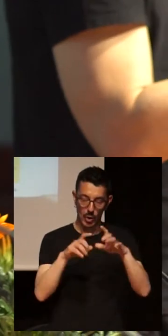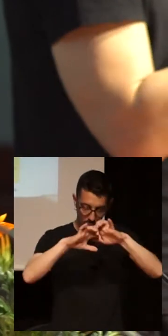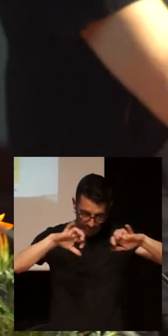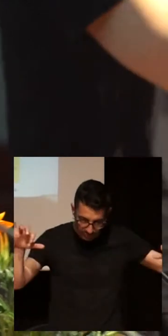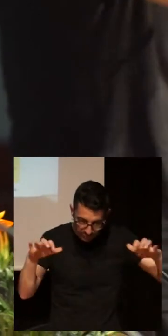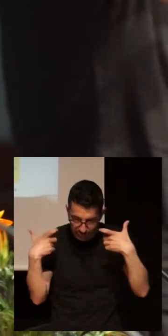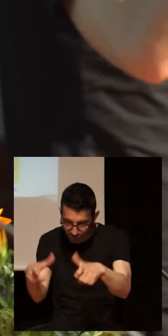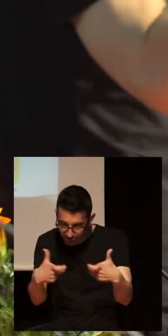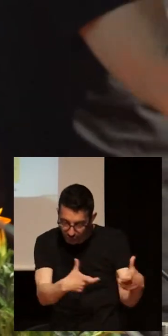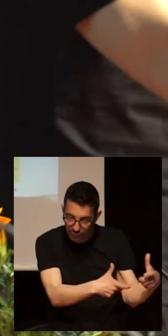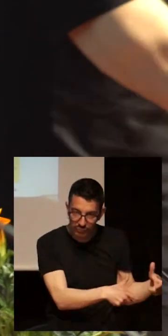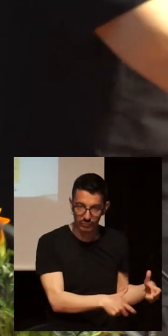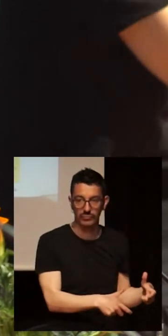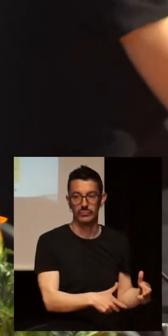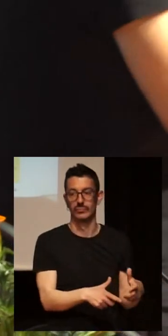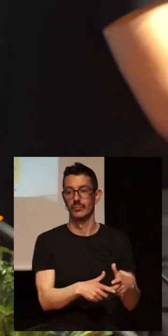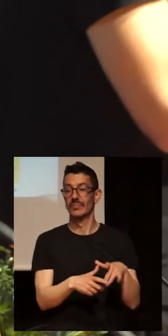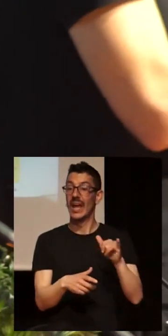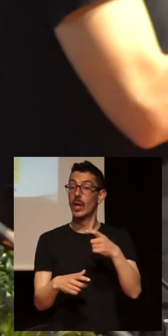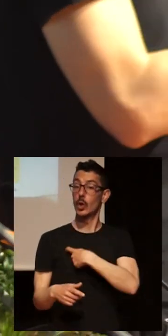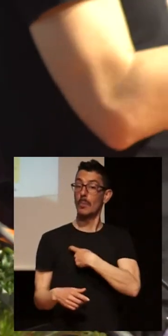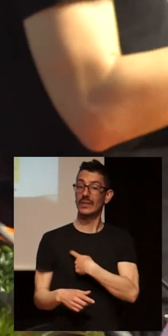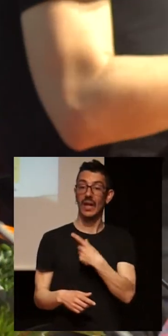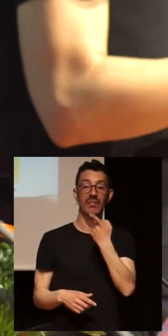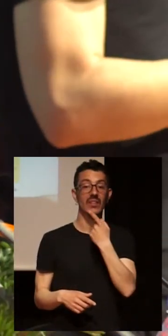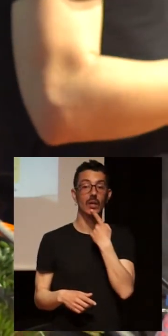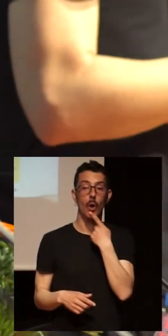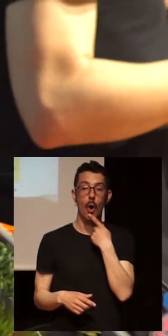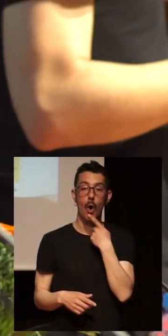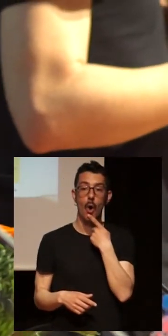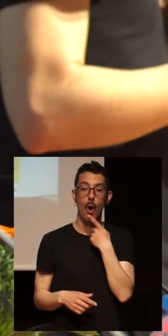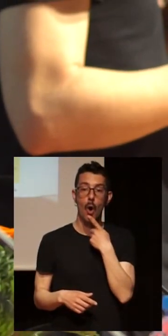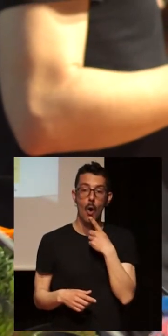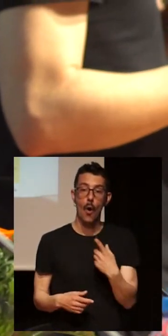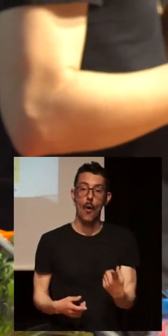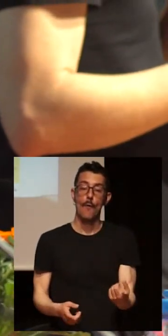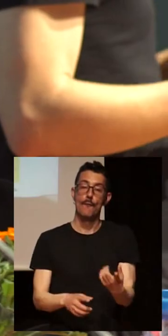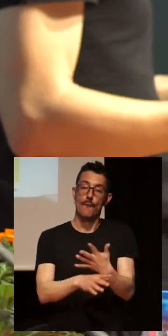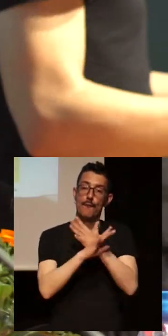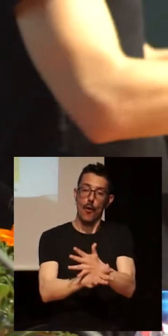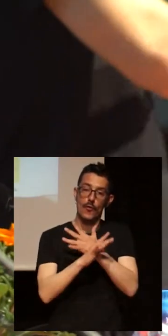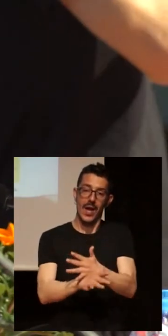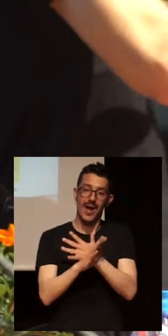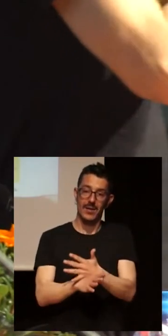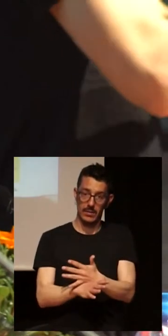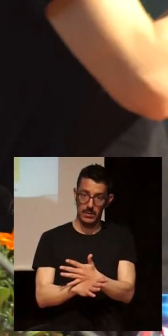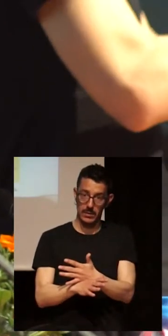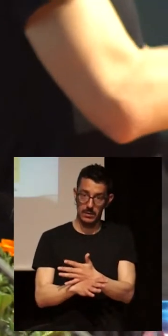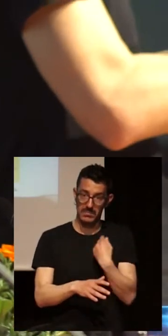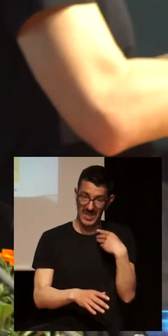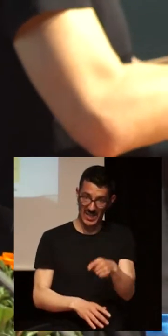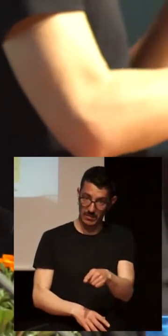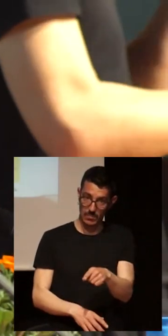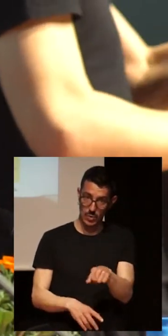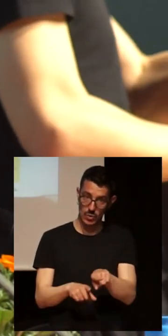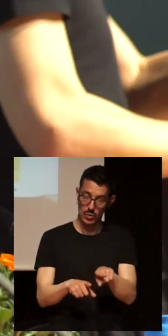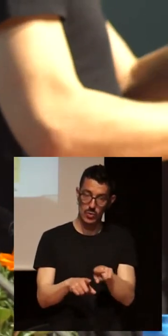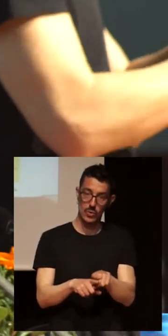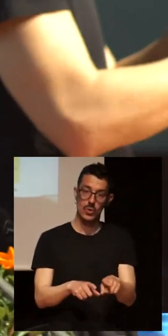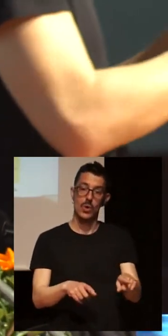fantasía, dijo que follar es un acto político. Por tanto, en el tema de todo lo que tenga